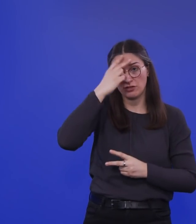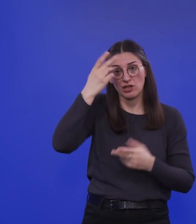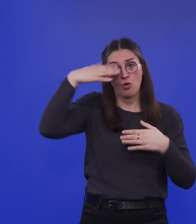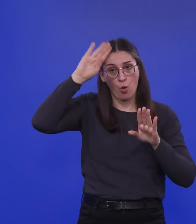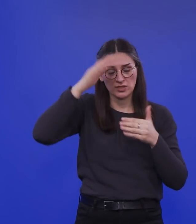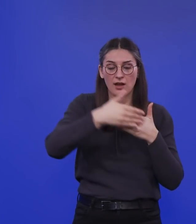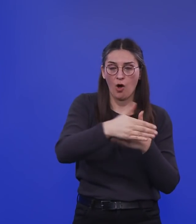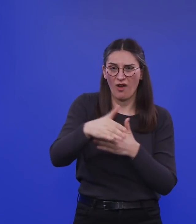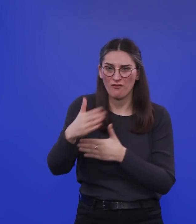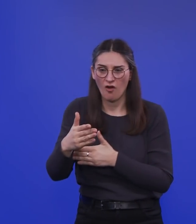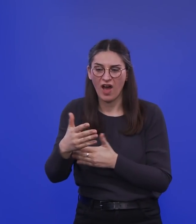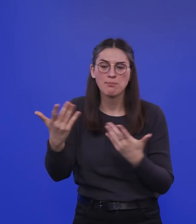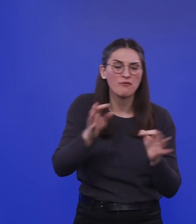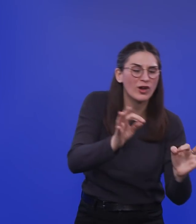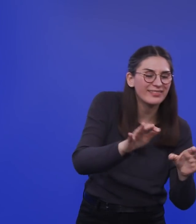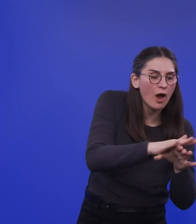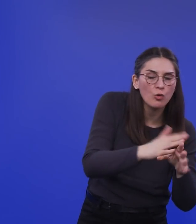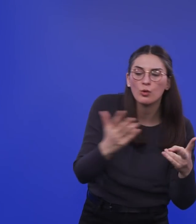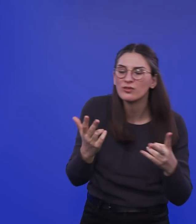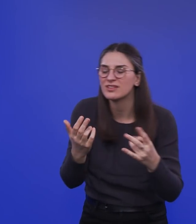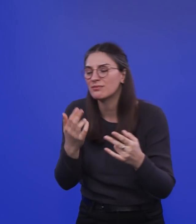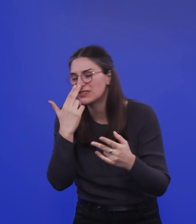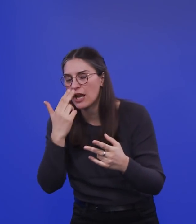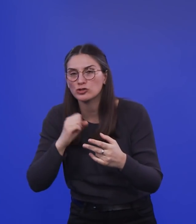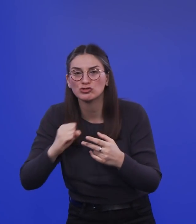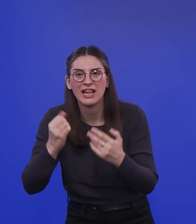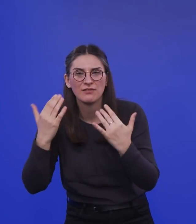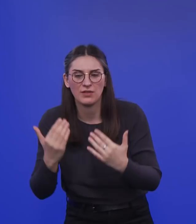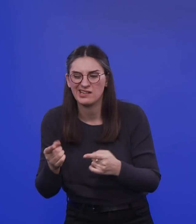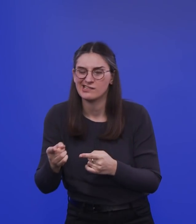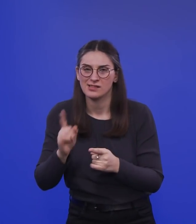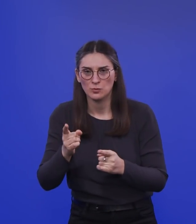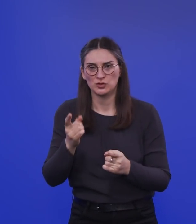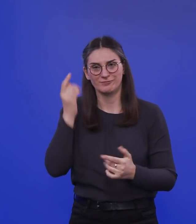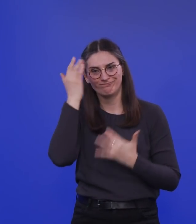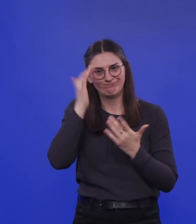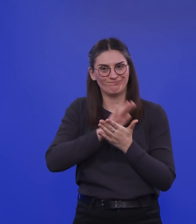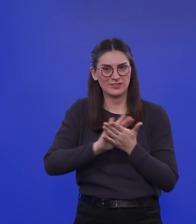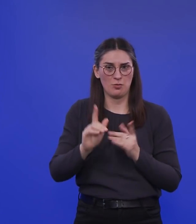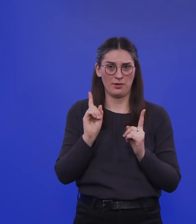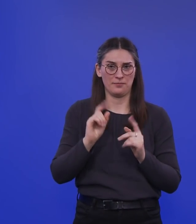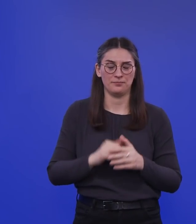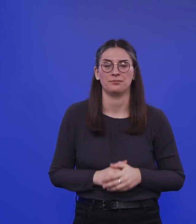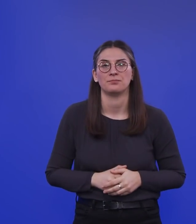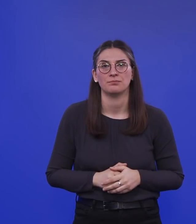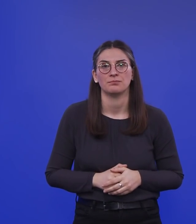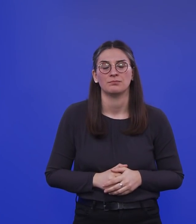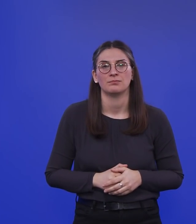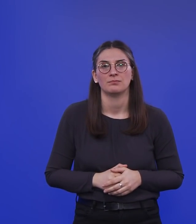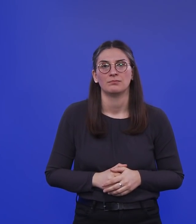und wie schnell, das muss man unbedingt in Betracht ziehen. Ich will nur noch einmal ein Szenario vielleicht nennen,